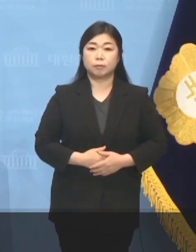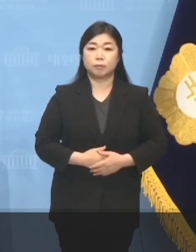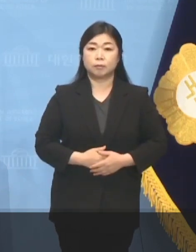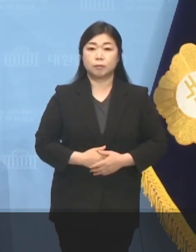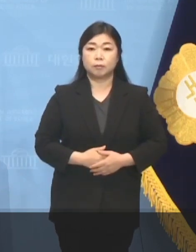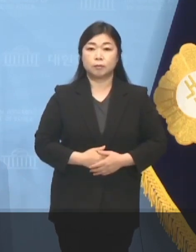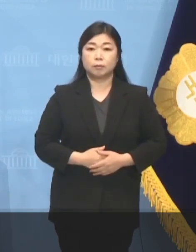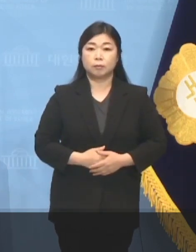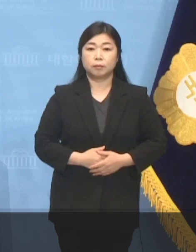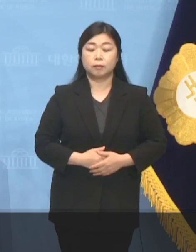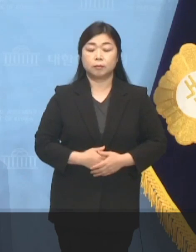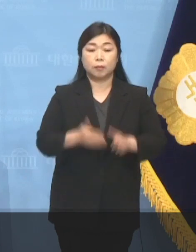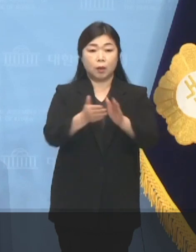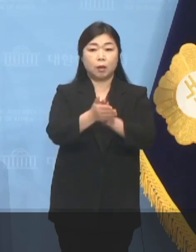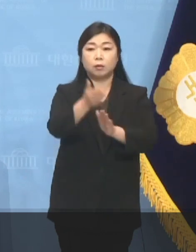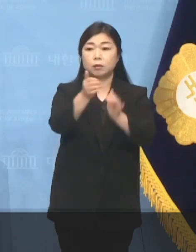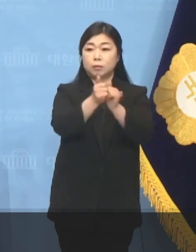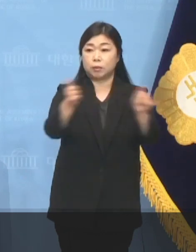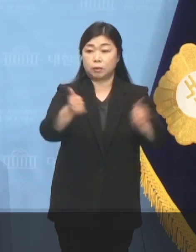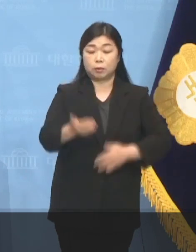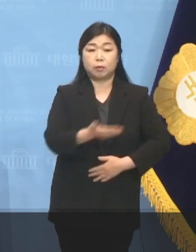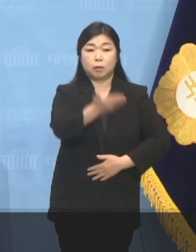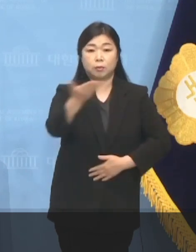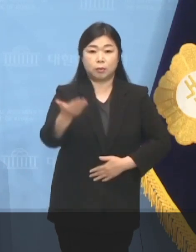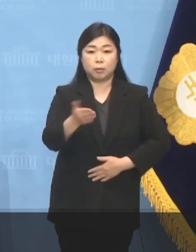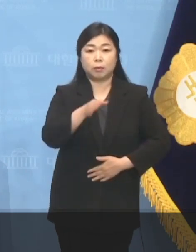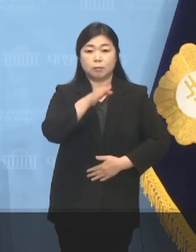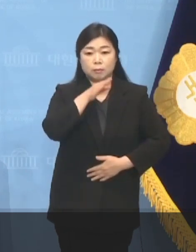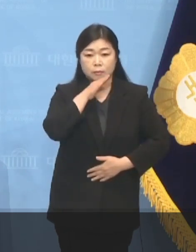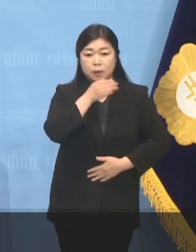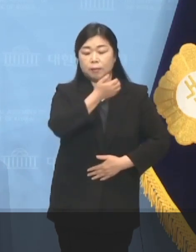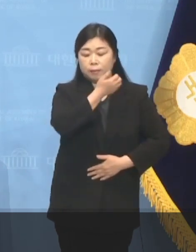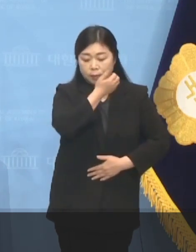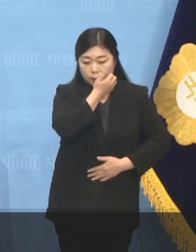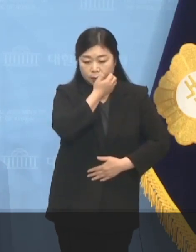시민 여러분, 면목이 없습니다.